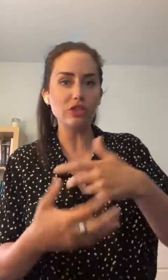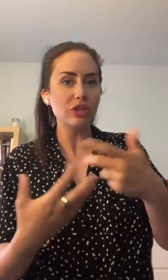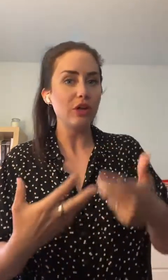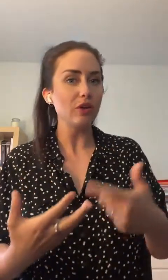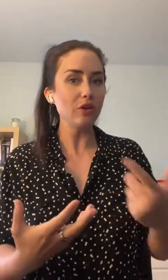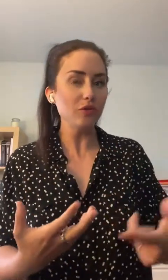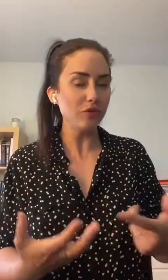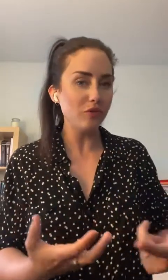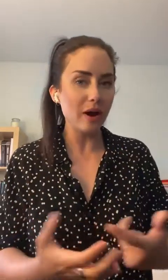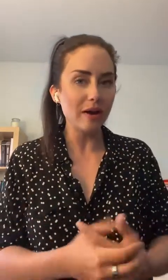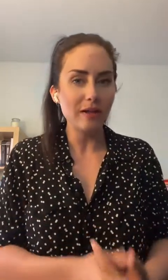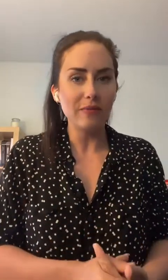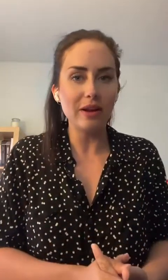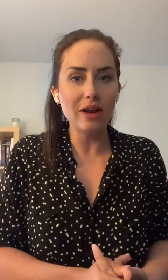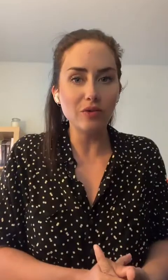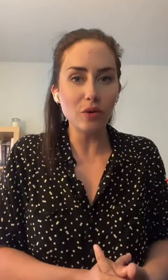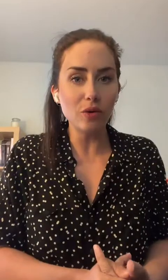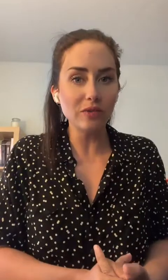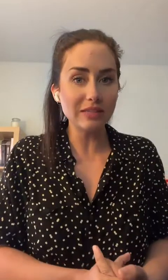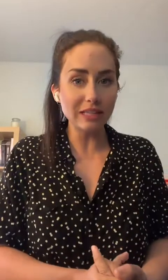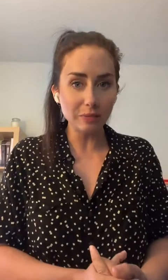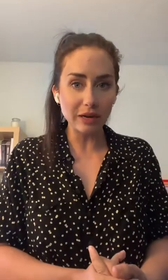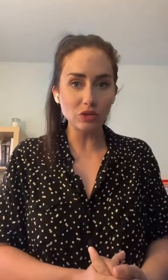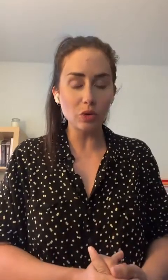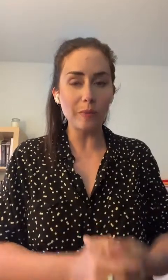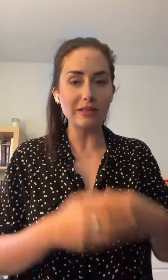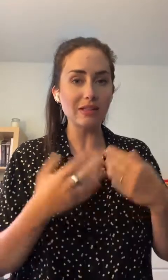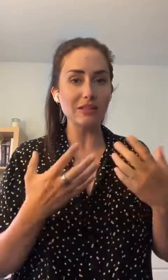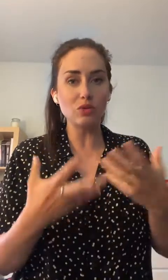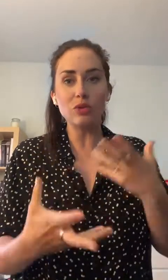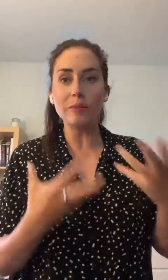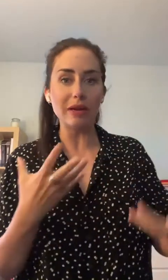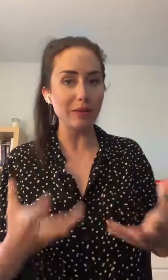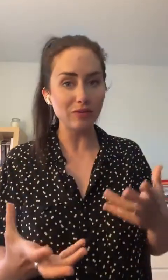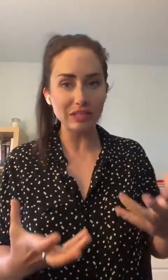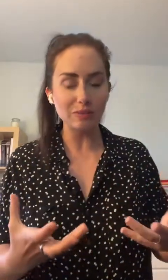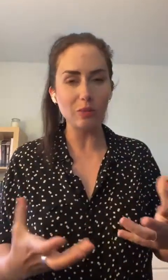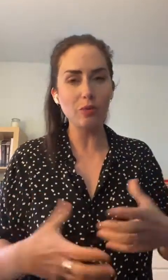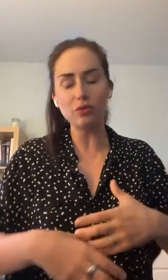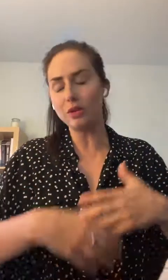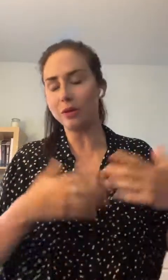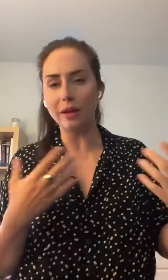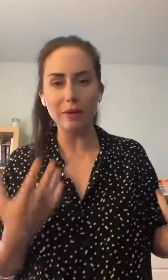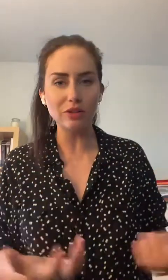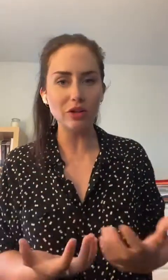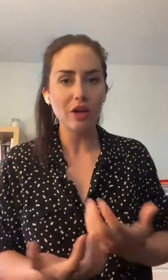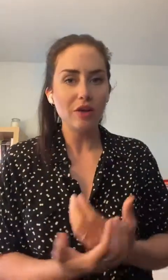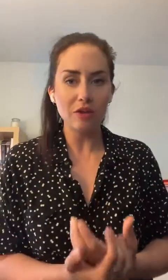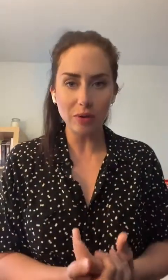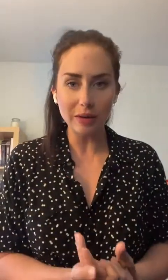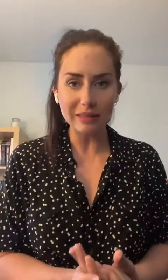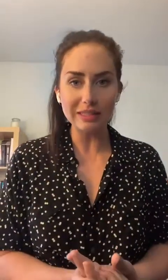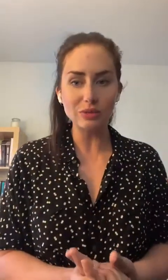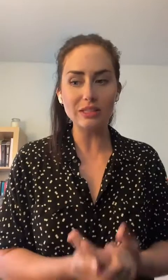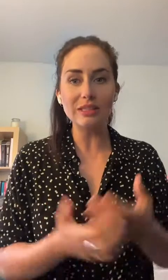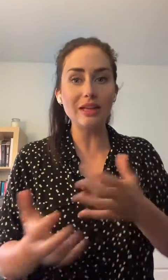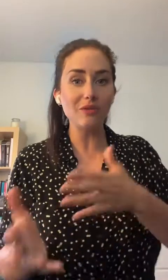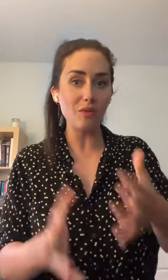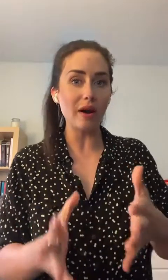juste une fois dans le fond le visage par jour parce que tout dépendamment de votre type de peau, tout dépendamment de votre problématique aussi. Des fois,